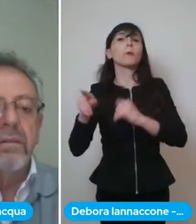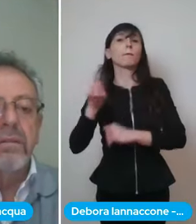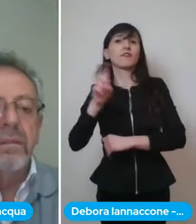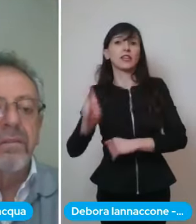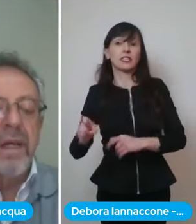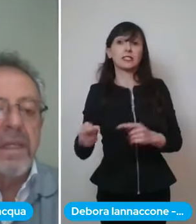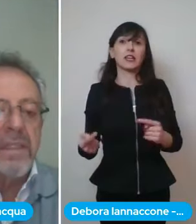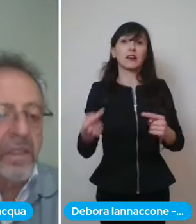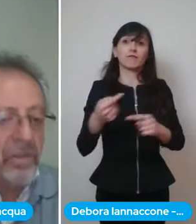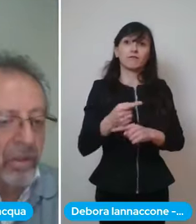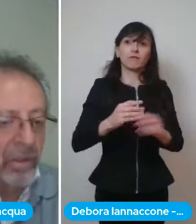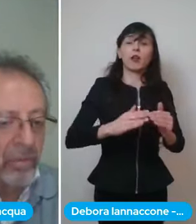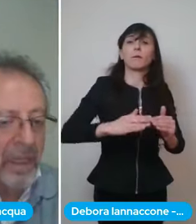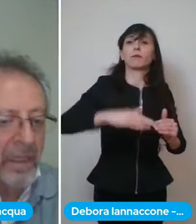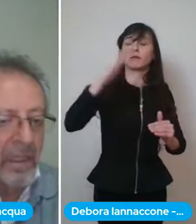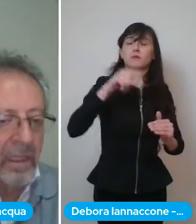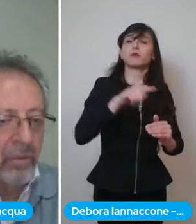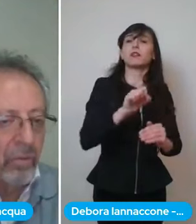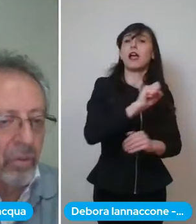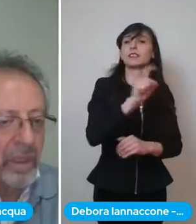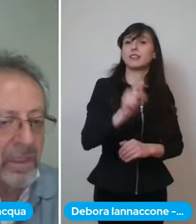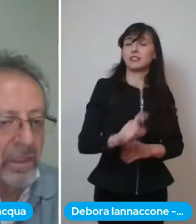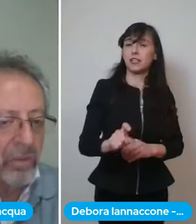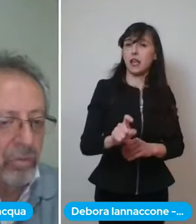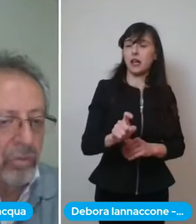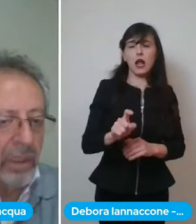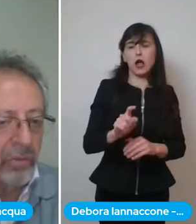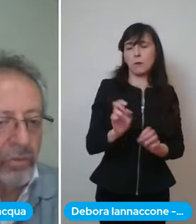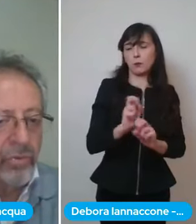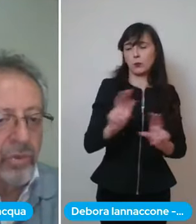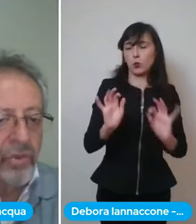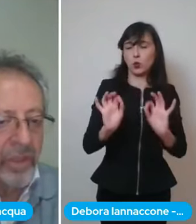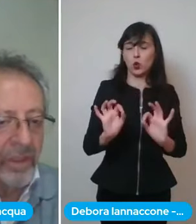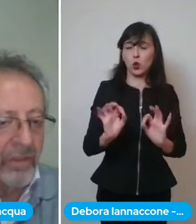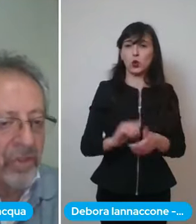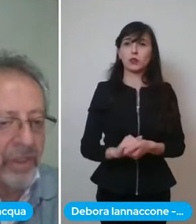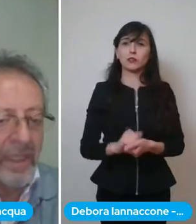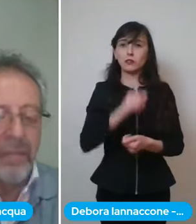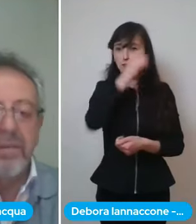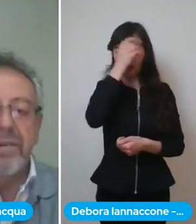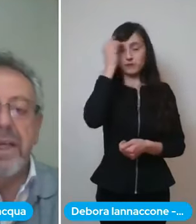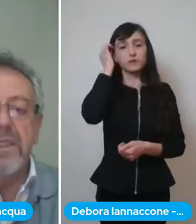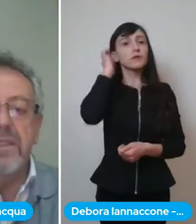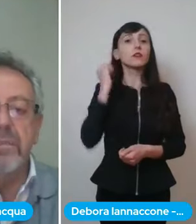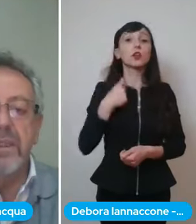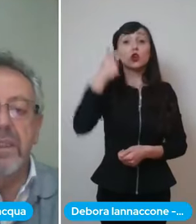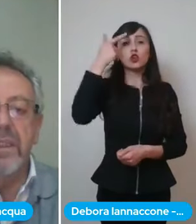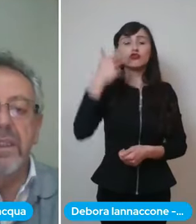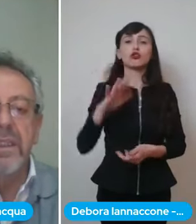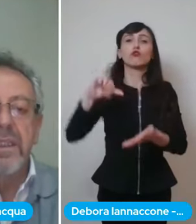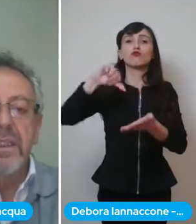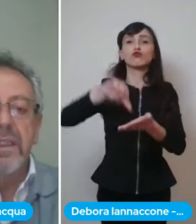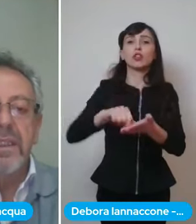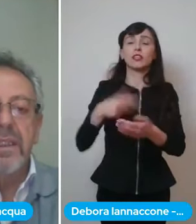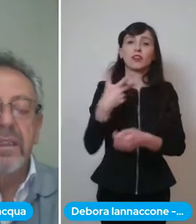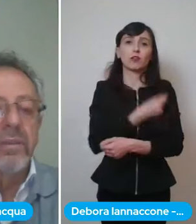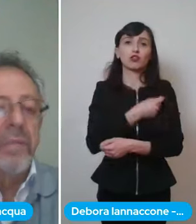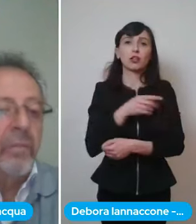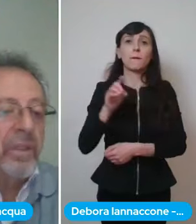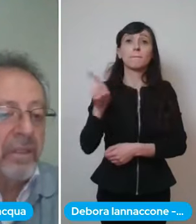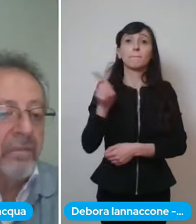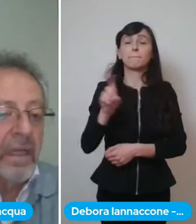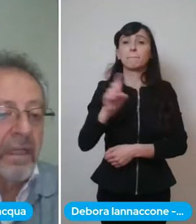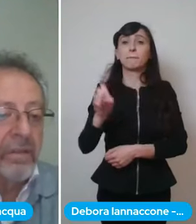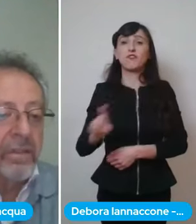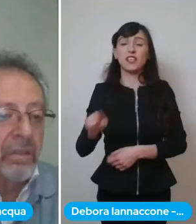aperto il pfizer so che ormai hanno quasi tutti hanno chiuso i centri vaccinali per pfizer perché eh li